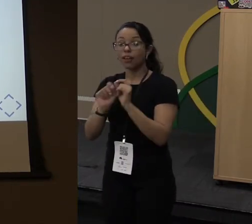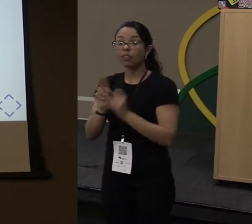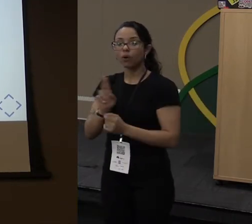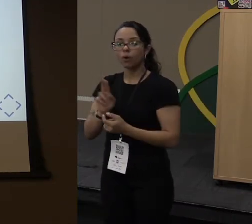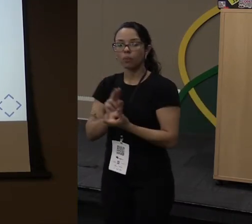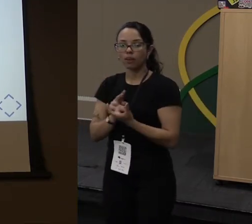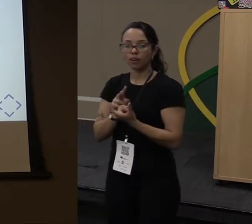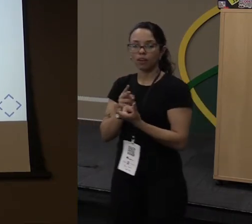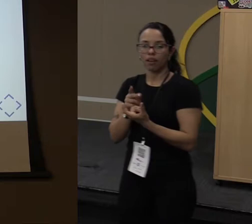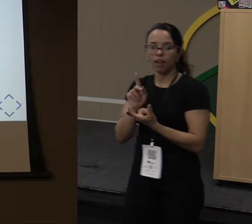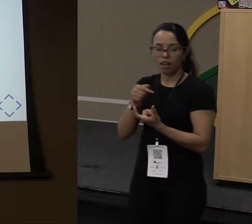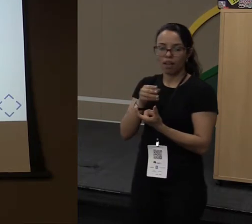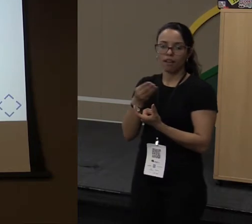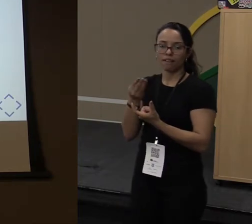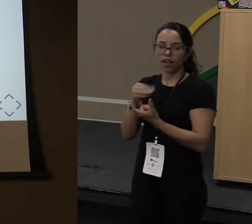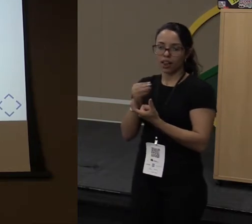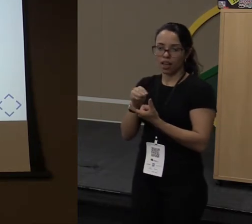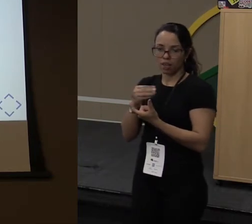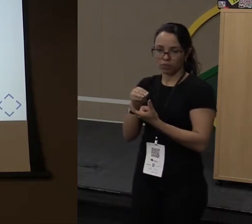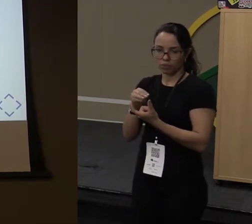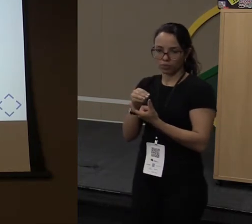saber quem é a função. Você vai descobrir assim.